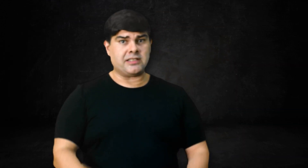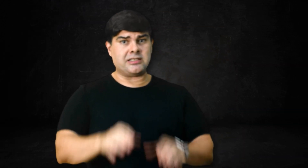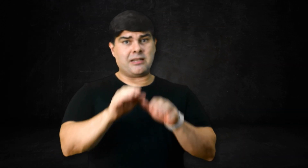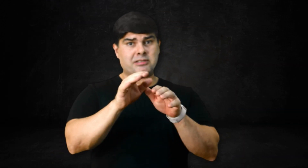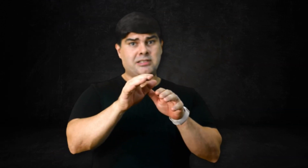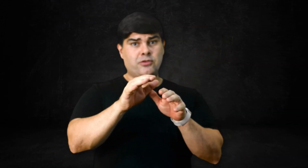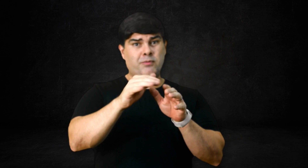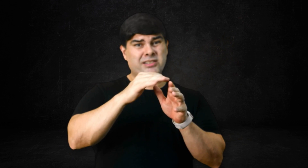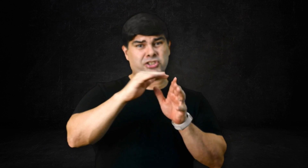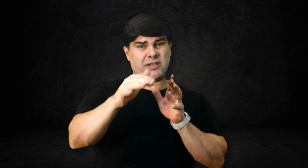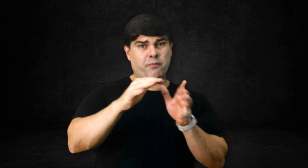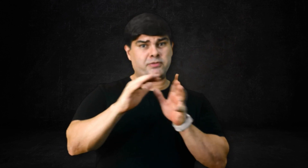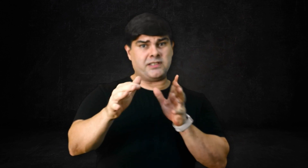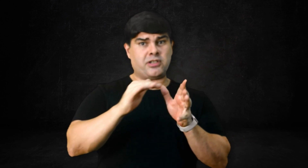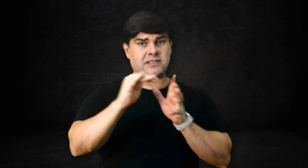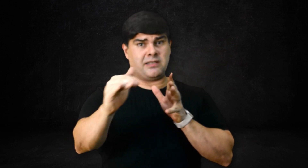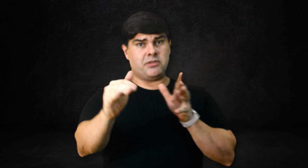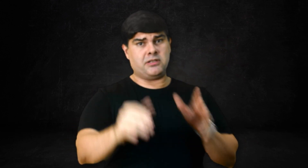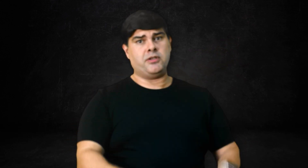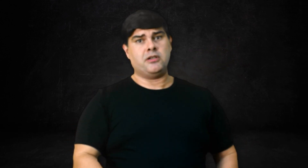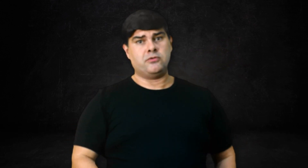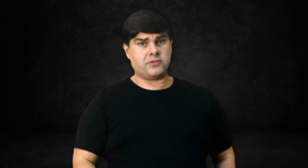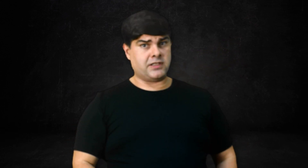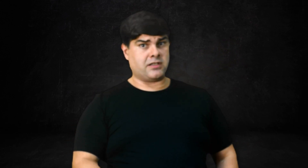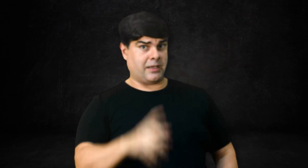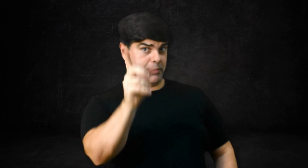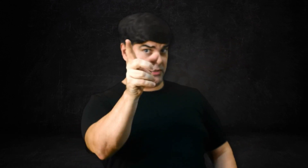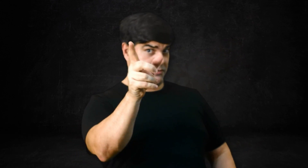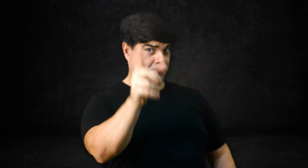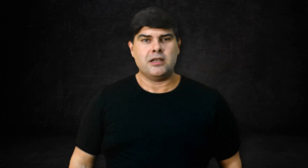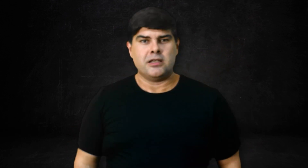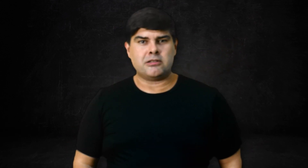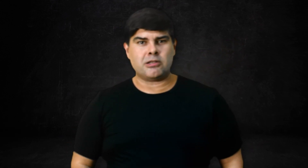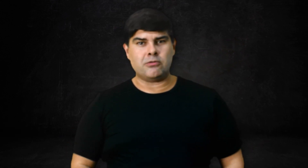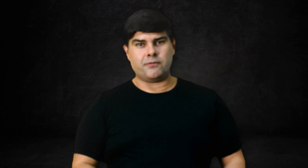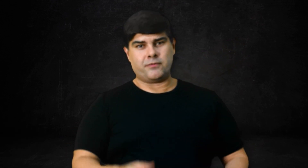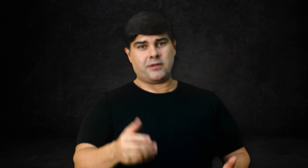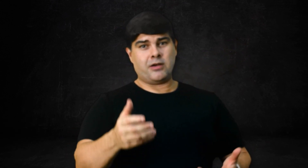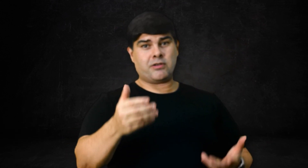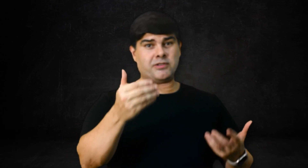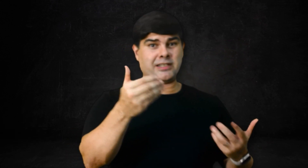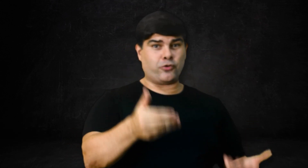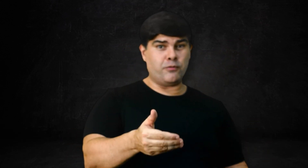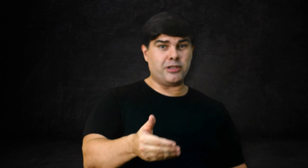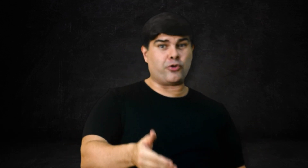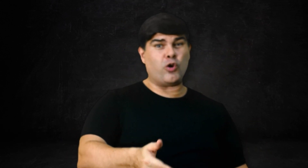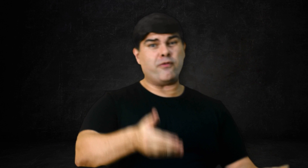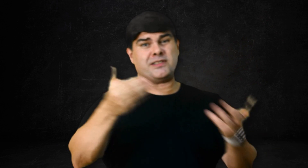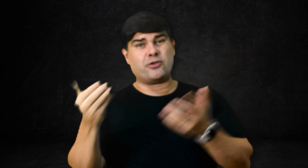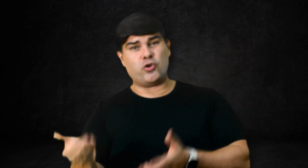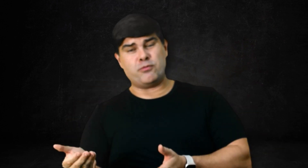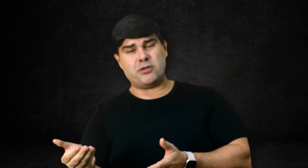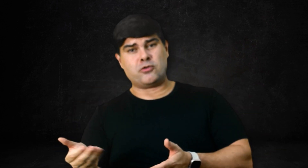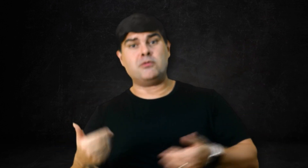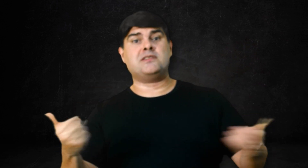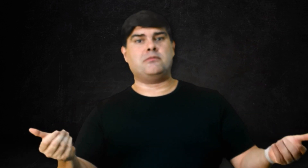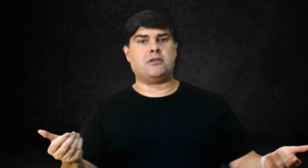tentar manter o mais estável possível a glicemia no sangue, capite? Então, é o que você come e como você come. Como assim, Mauro?